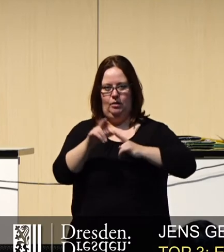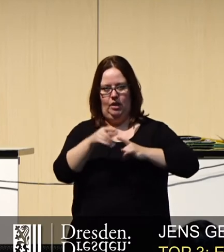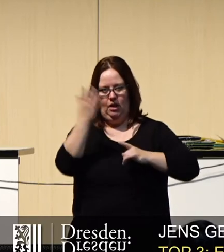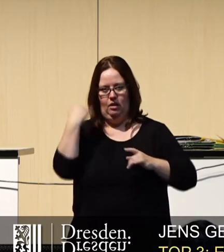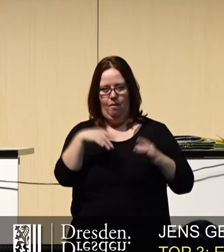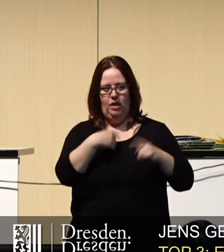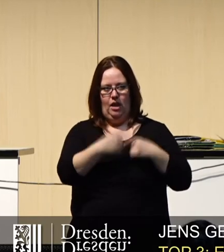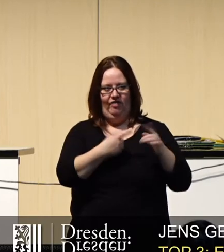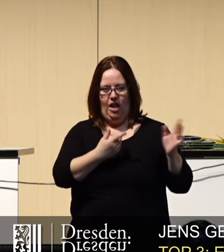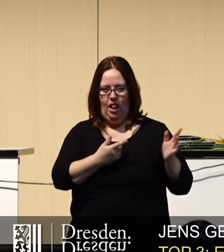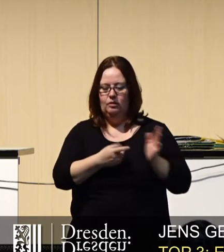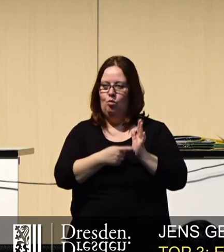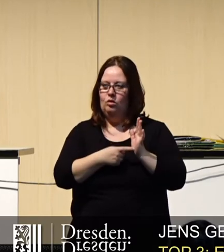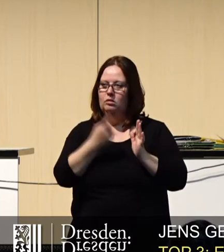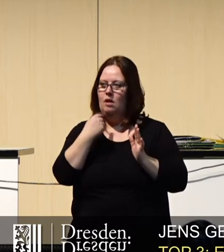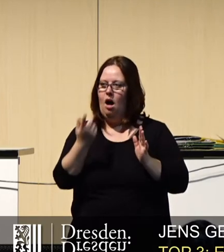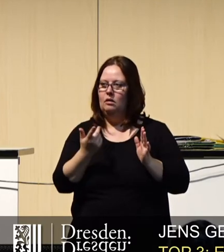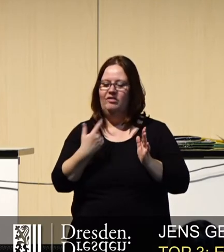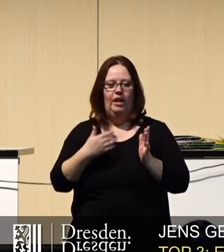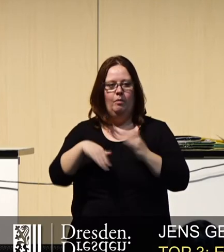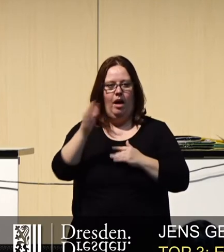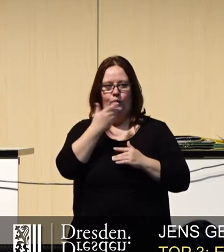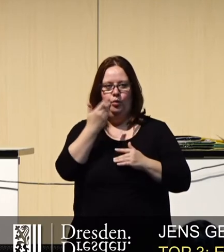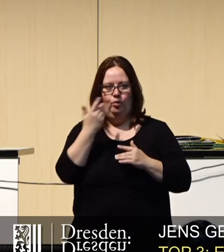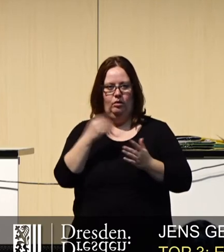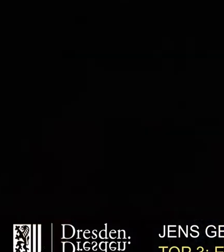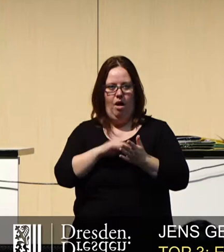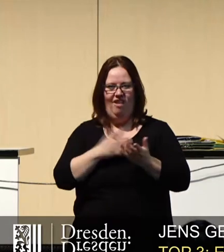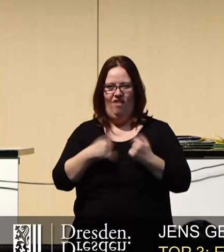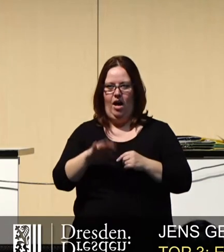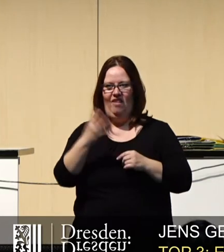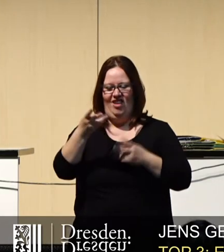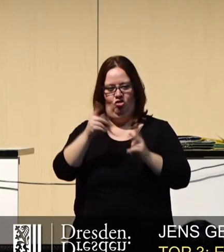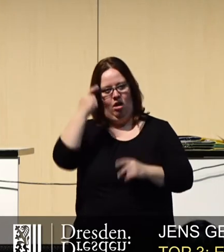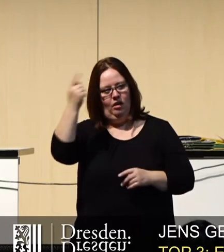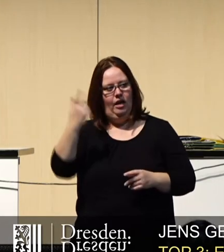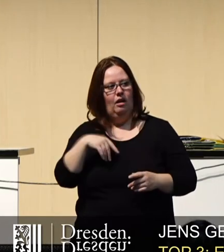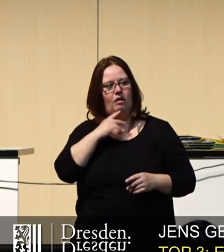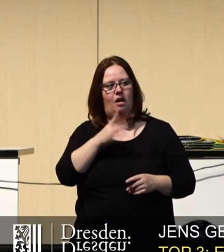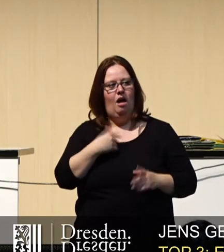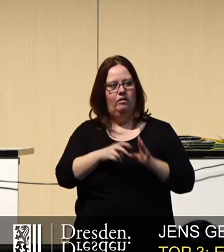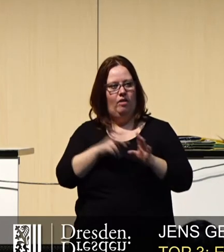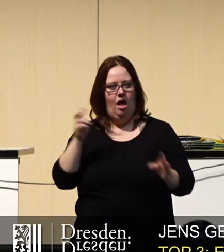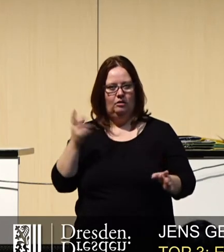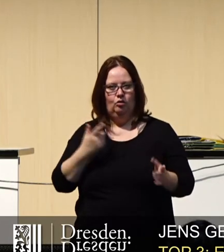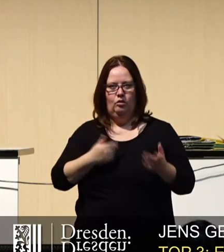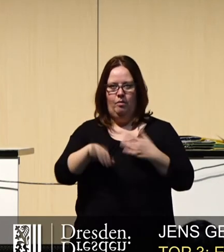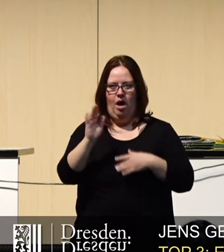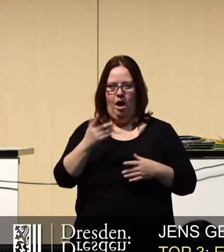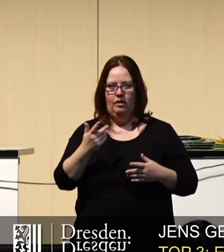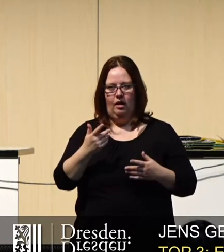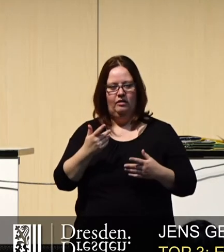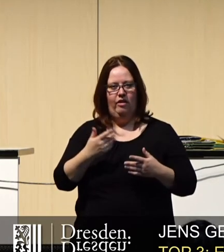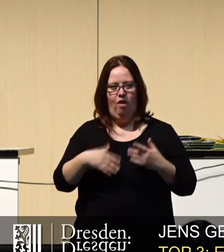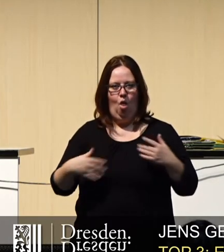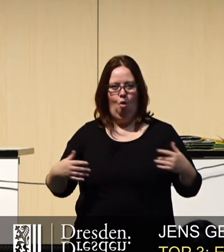entwickelt wurde, dass die damals nicht die Mehrheit findet, weil die vier Stadträte Sie ja dann verlassen haben und Sie die Mehrheit im Rat verloren